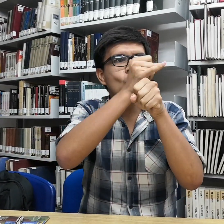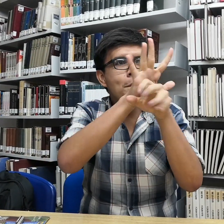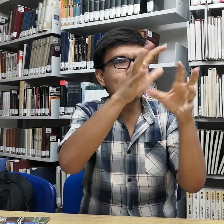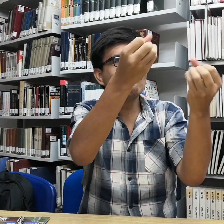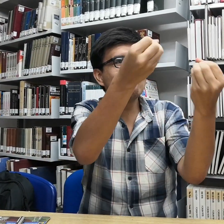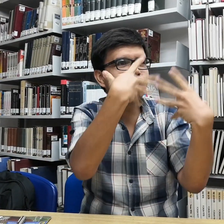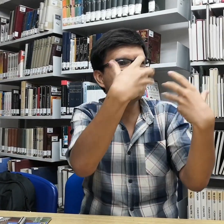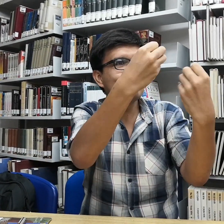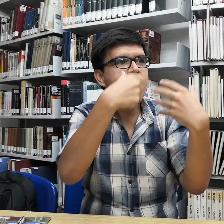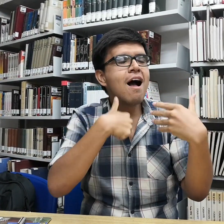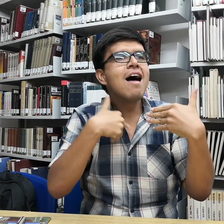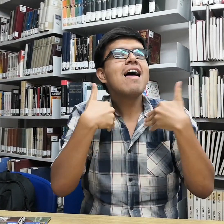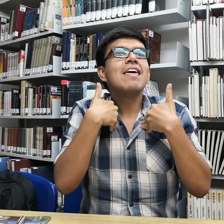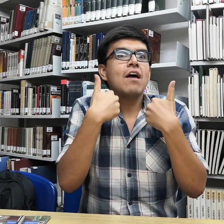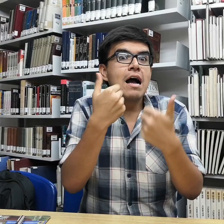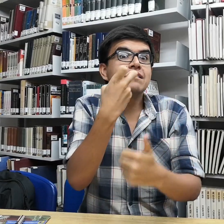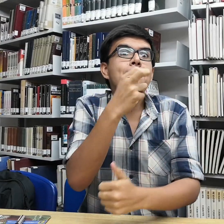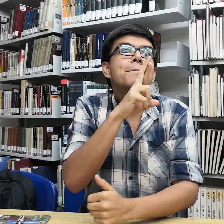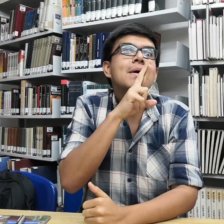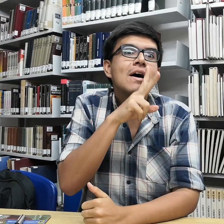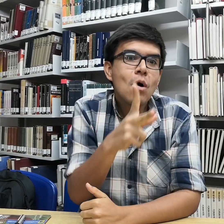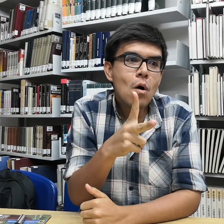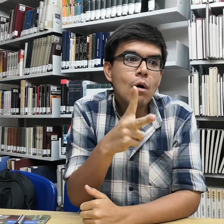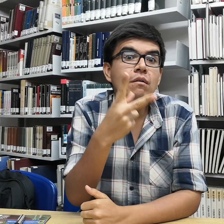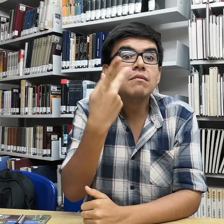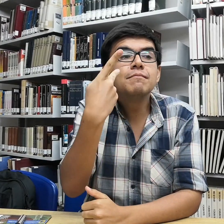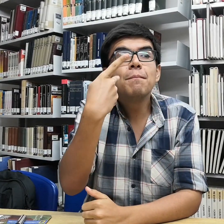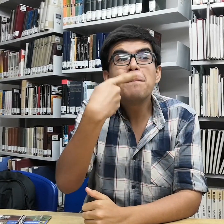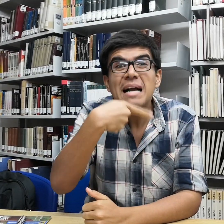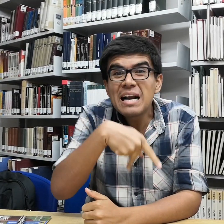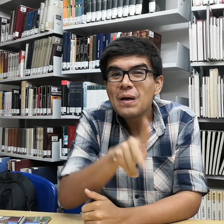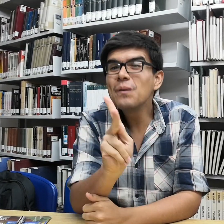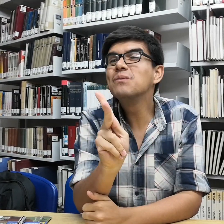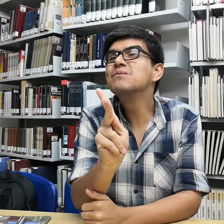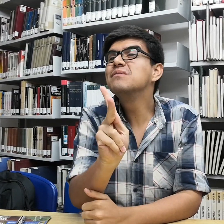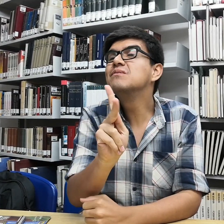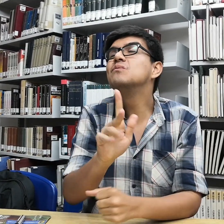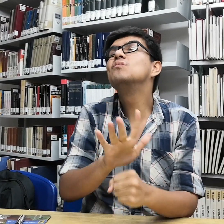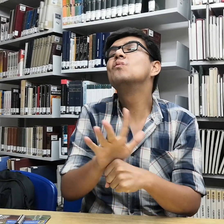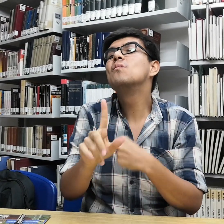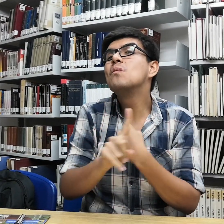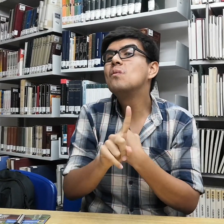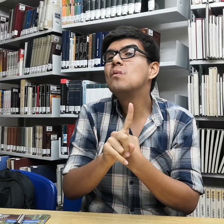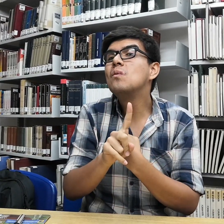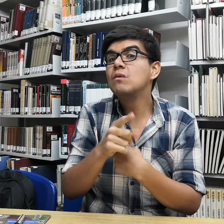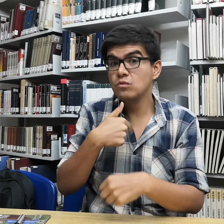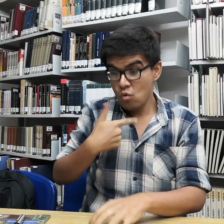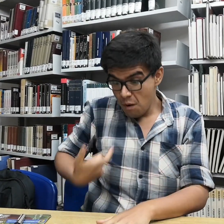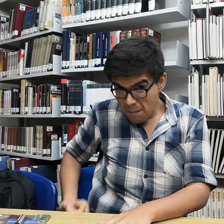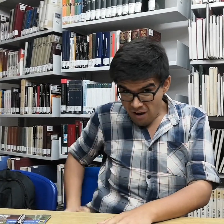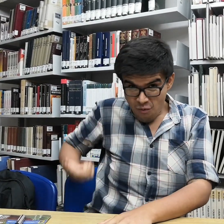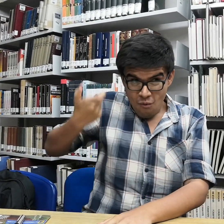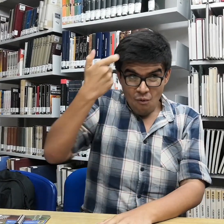pueda pasarnos la información del español a lengua de señas. Pero hay un problema,